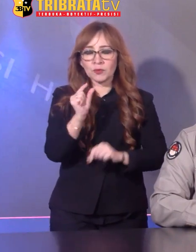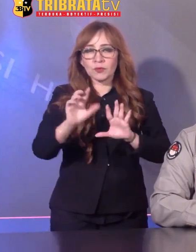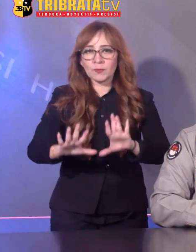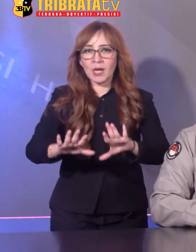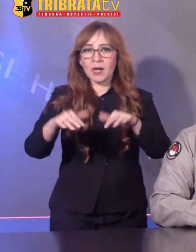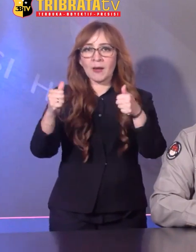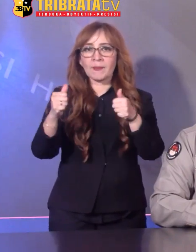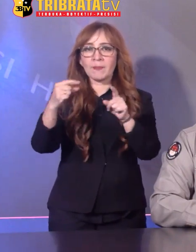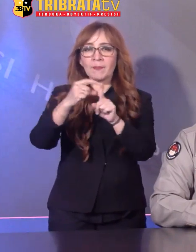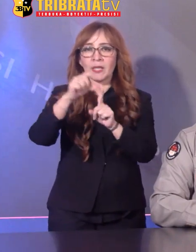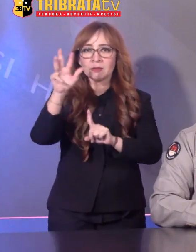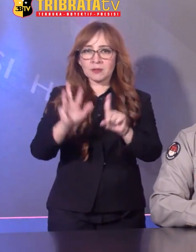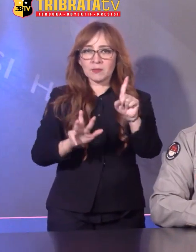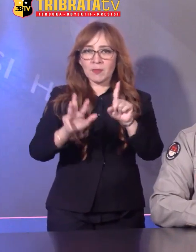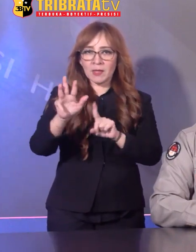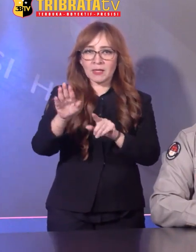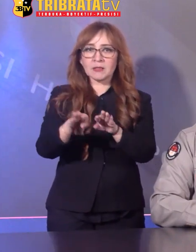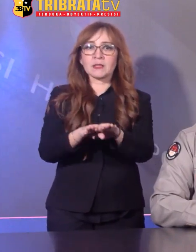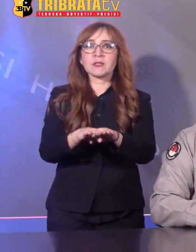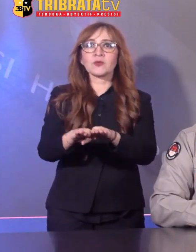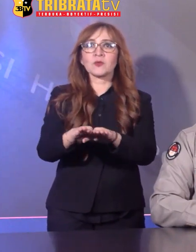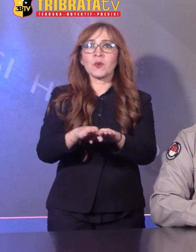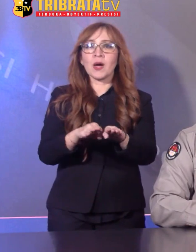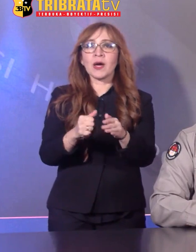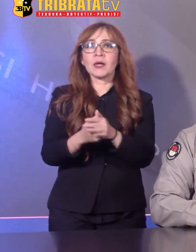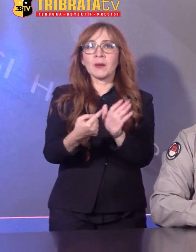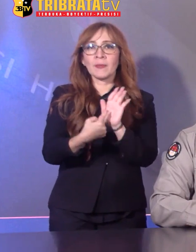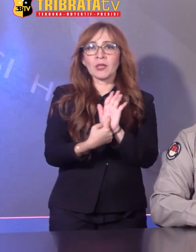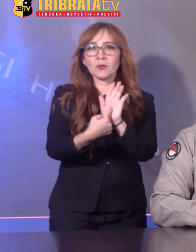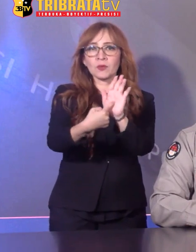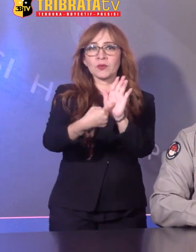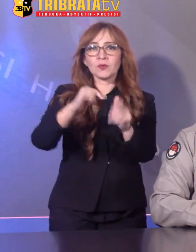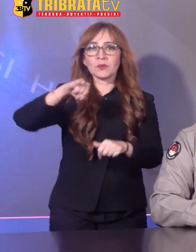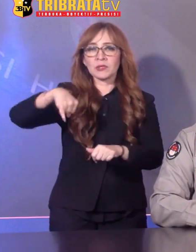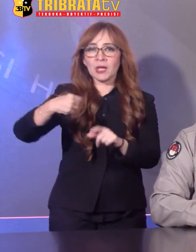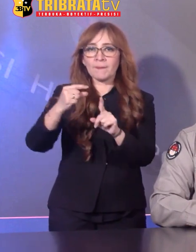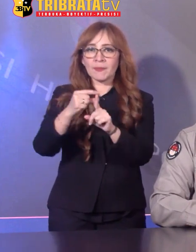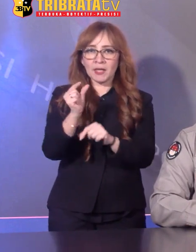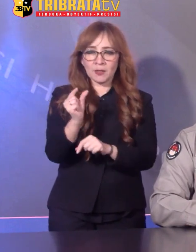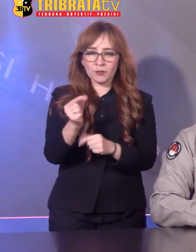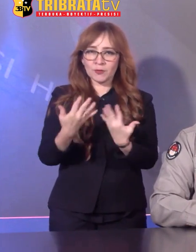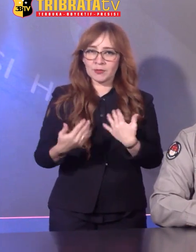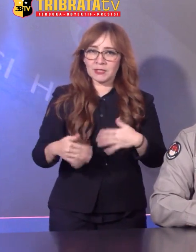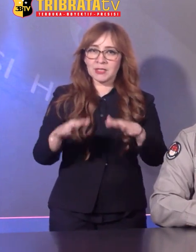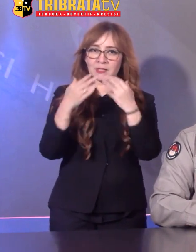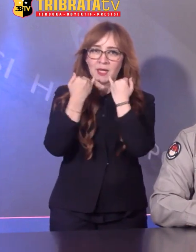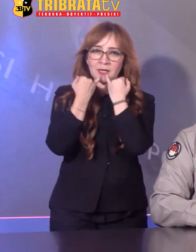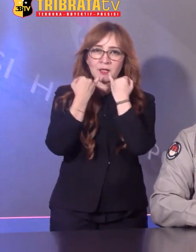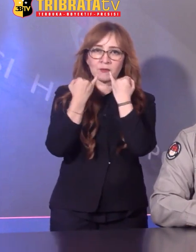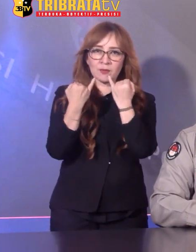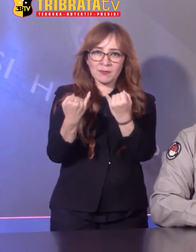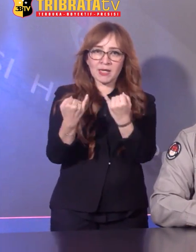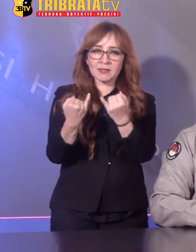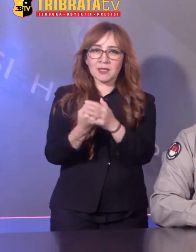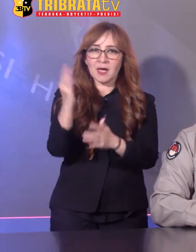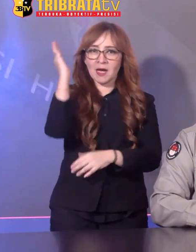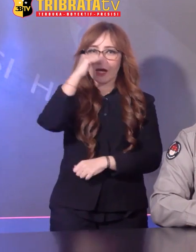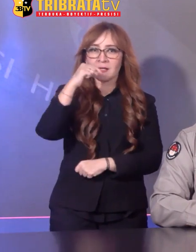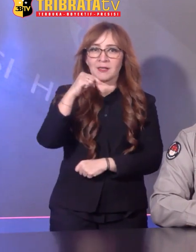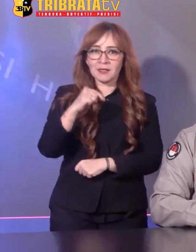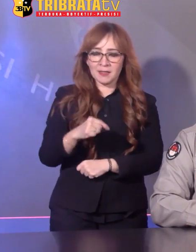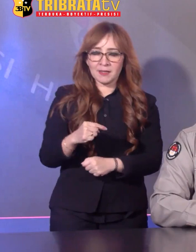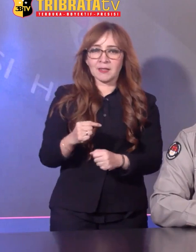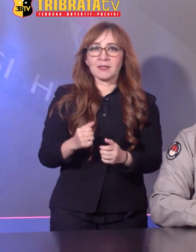melengkapi P19 Sesuai petunjuk JPU Demikian informasi yang dapat kami sampaikan pada hari ini